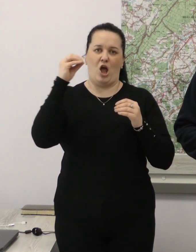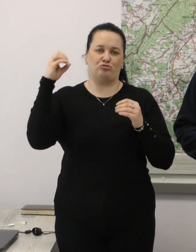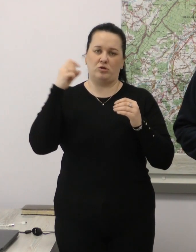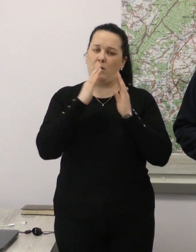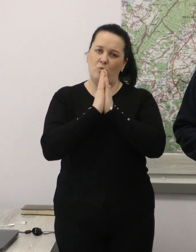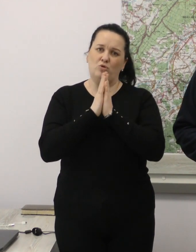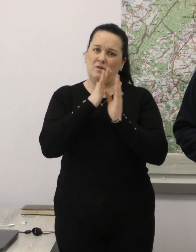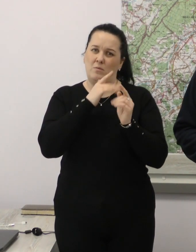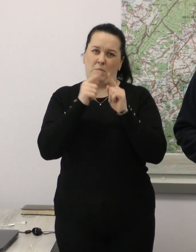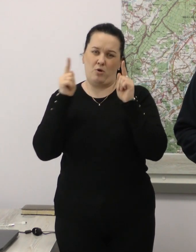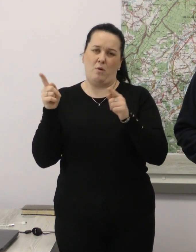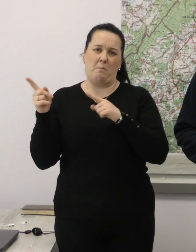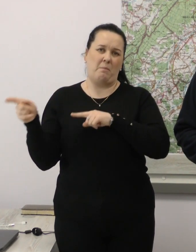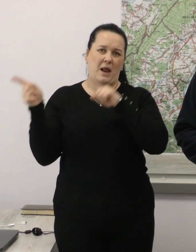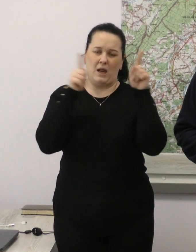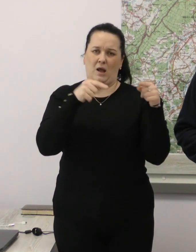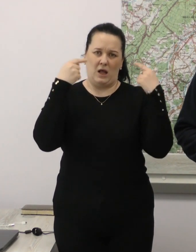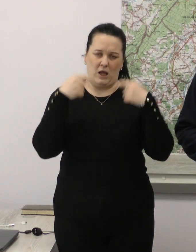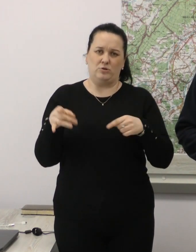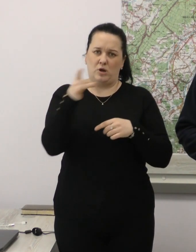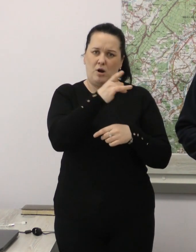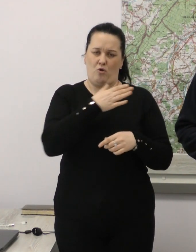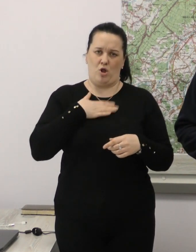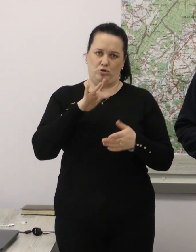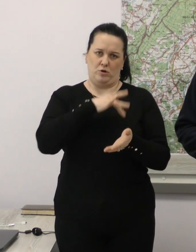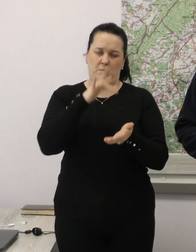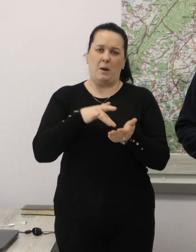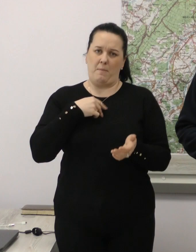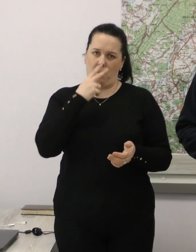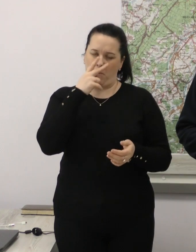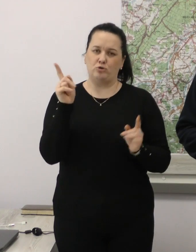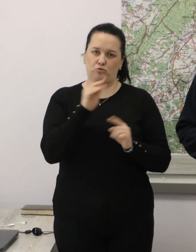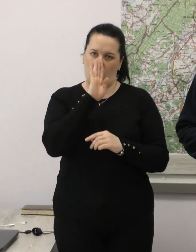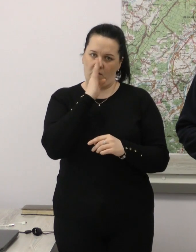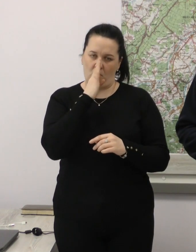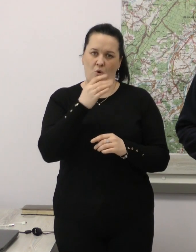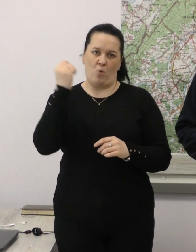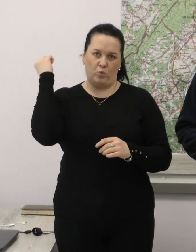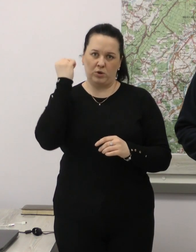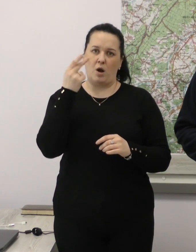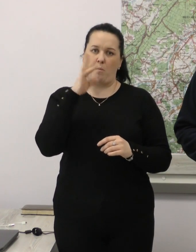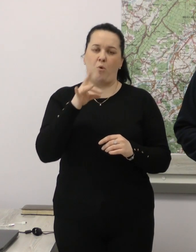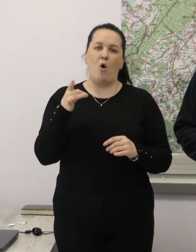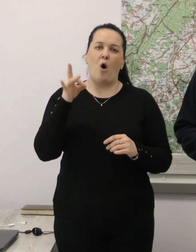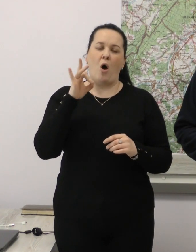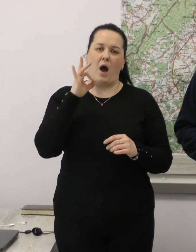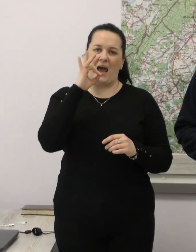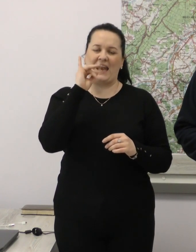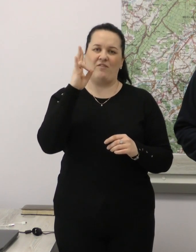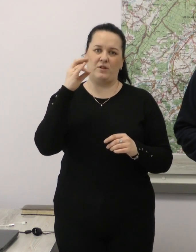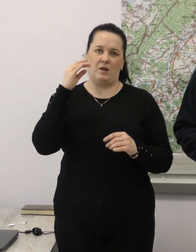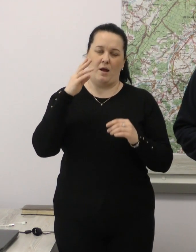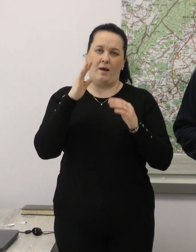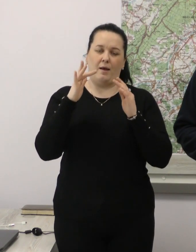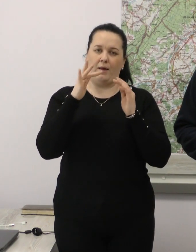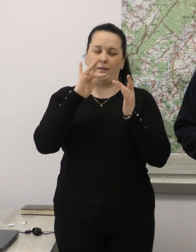певний час періоду часу переїхати в інші мікрорайони нашого міста. Ми бачимо, що ворог ударив по рівненській телевежі, сьогодні по